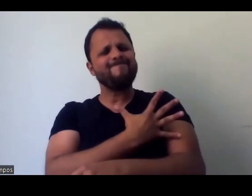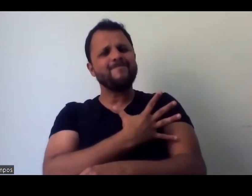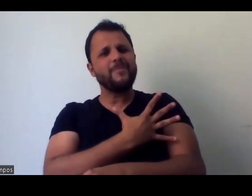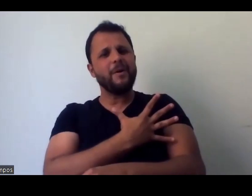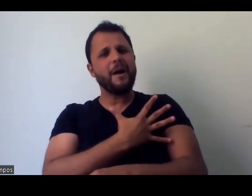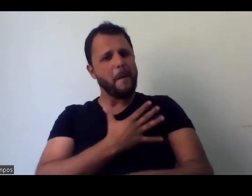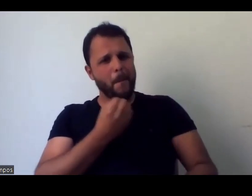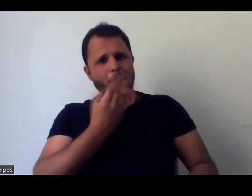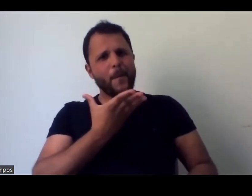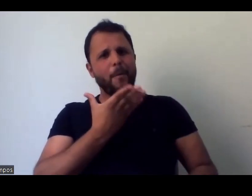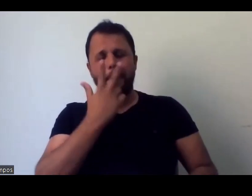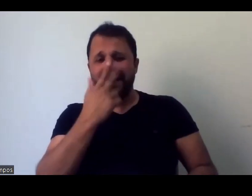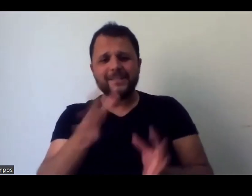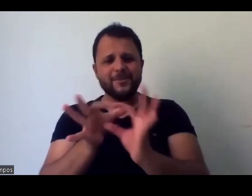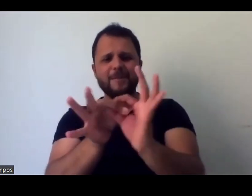isso,